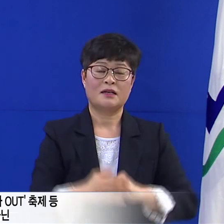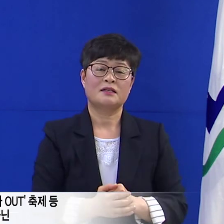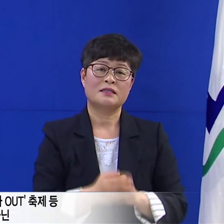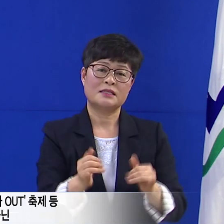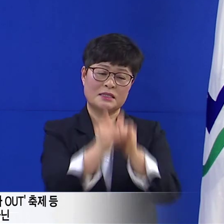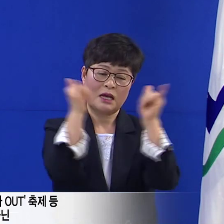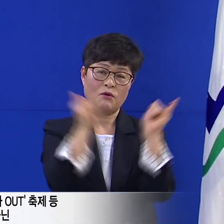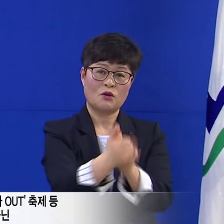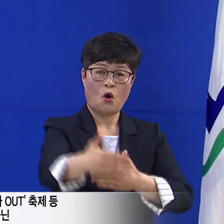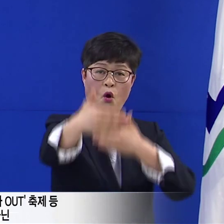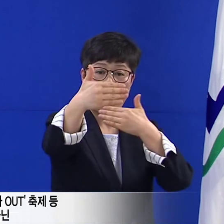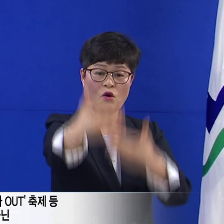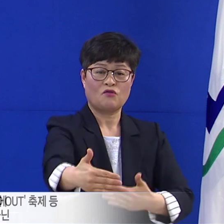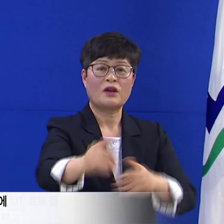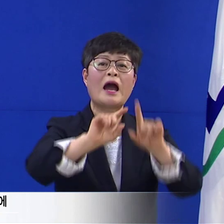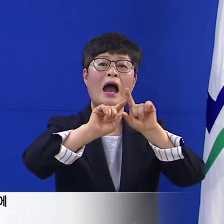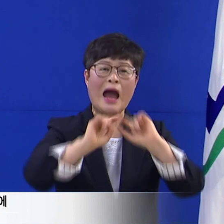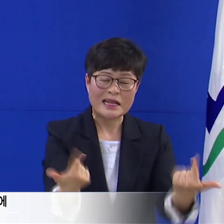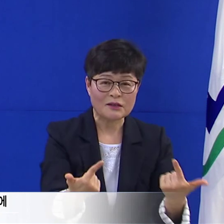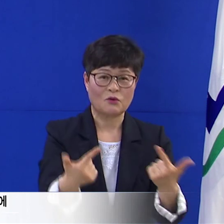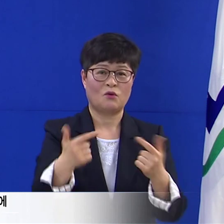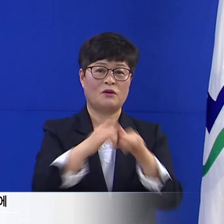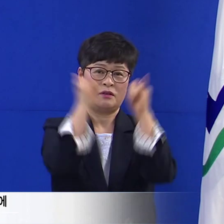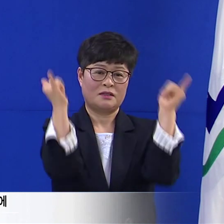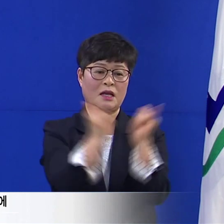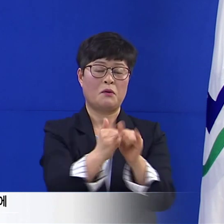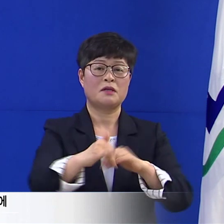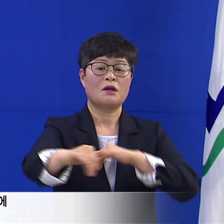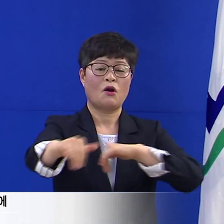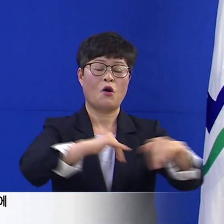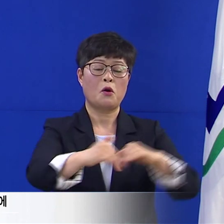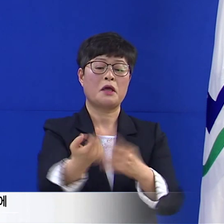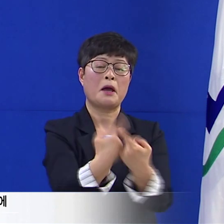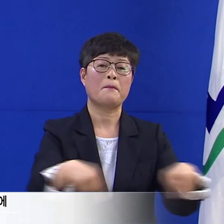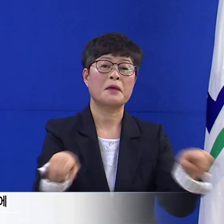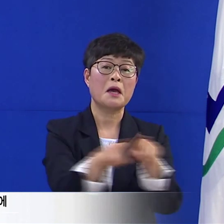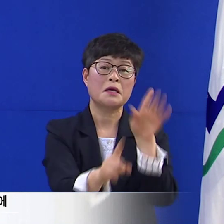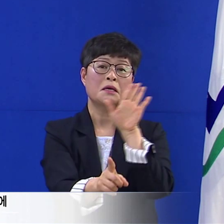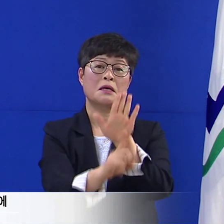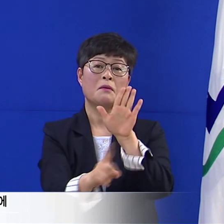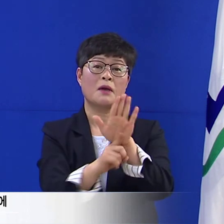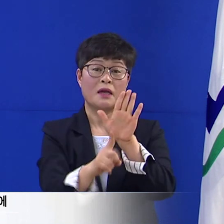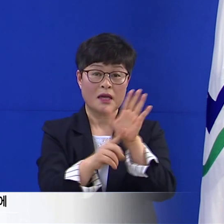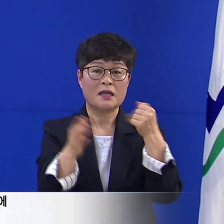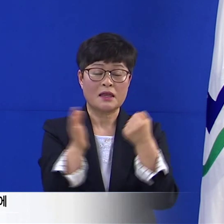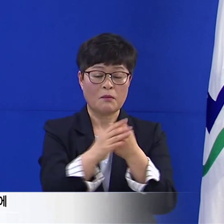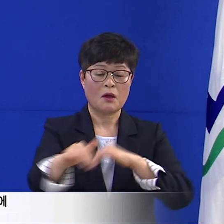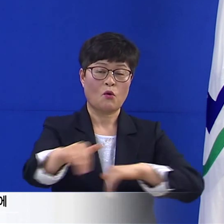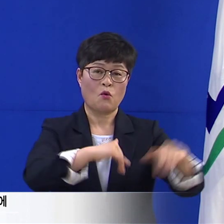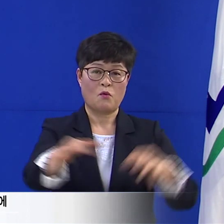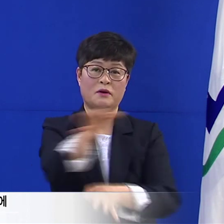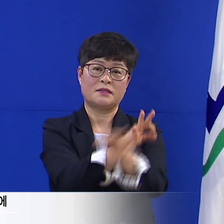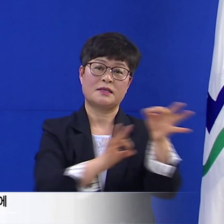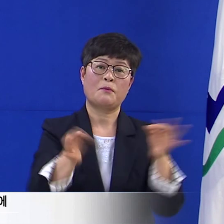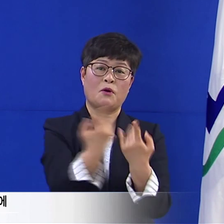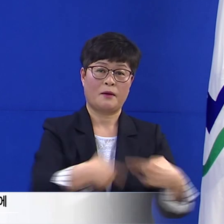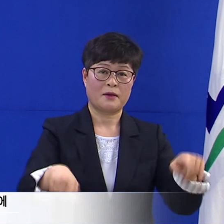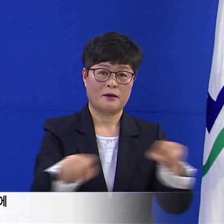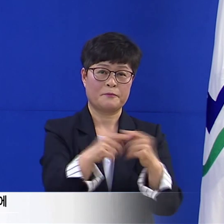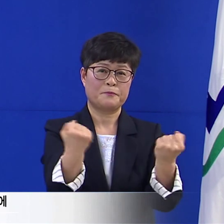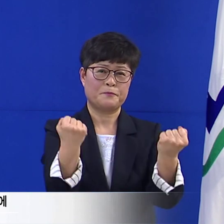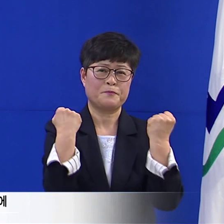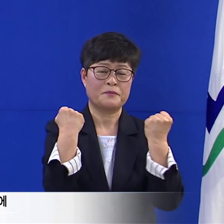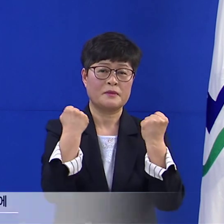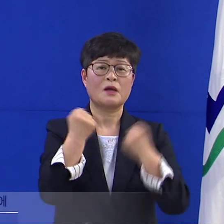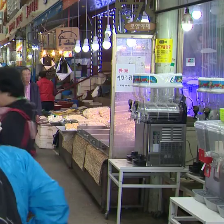사회적 거리 두기가 아닌 사회적 거리 함께하기 캠페인을 펼쳐 골목상권 활성화에 온심을